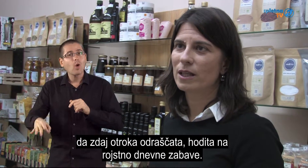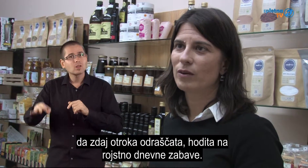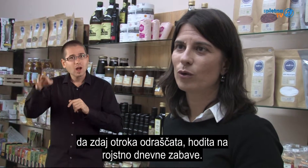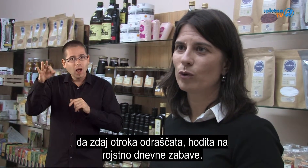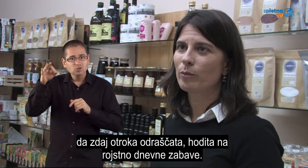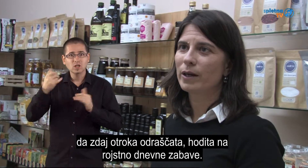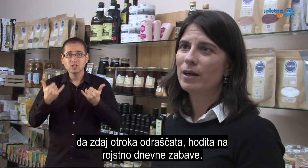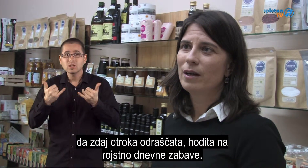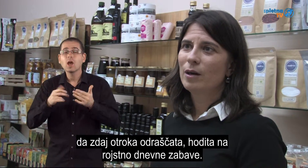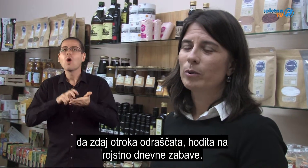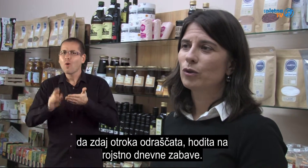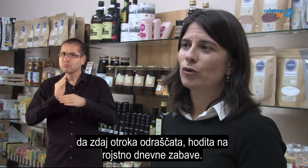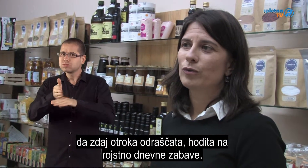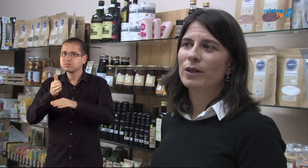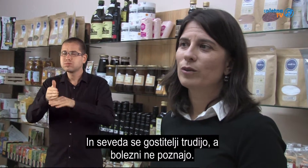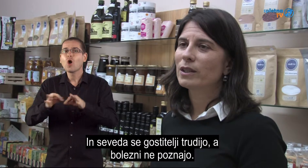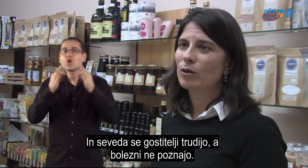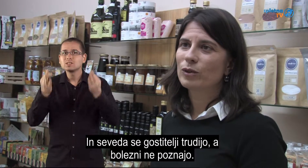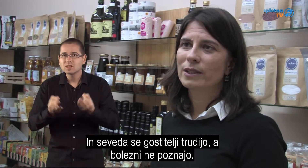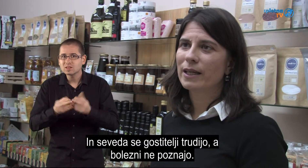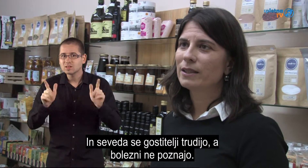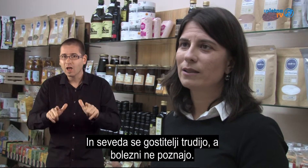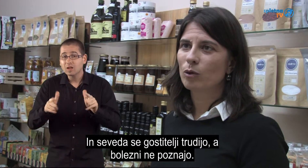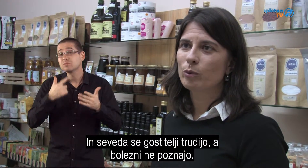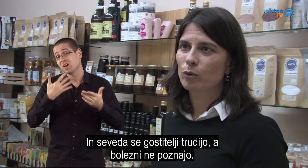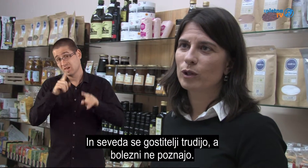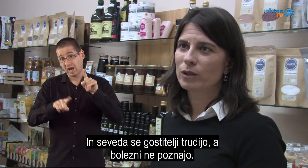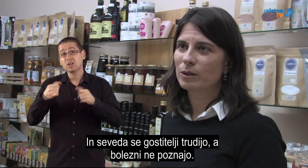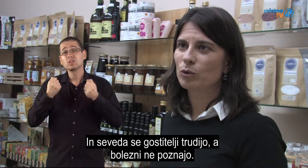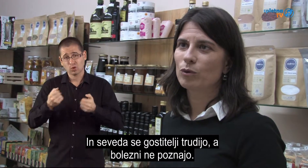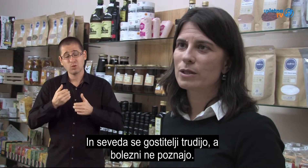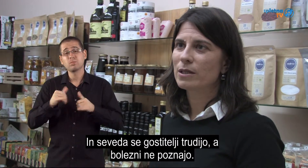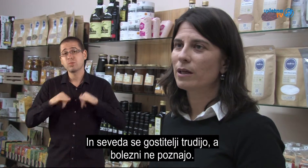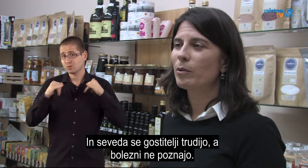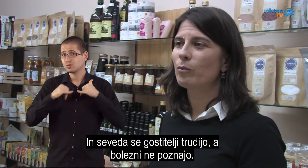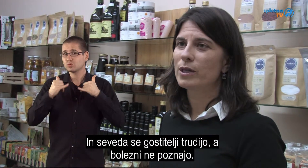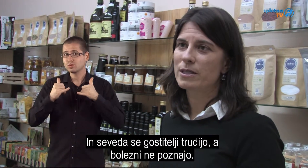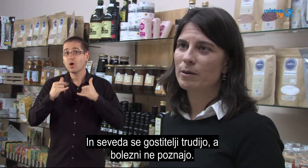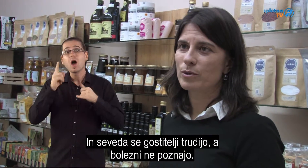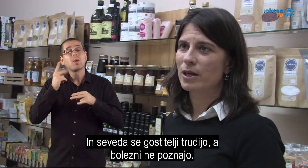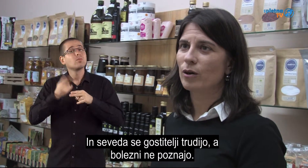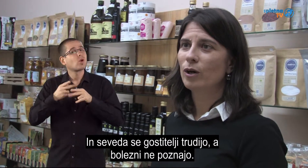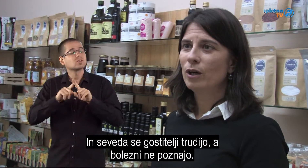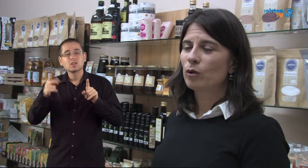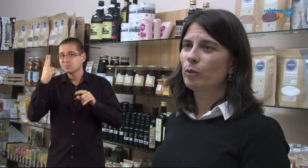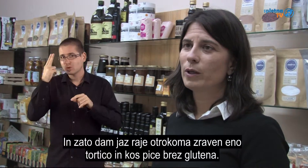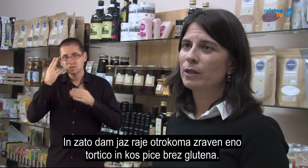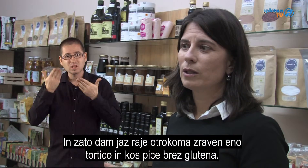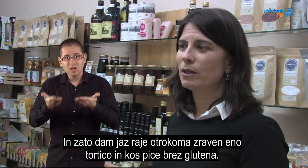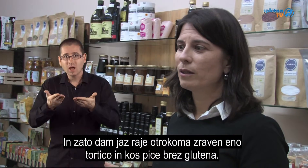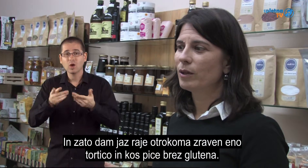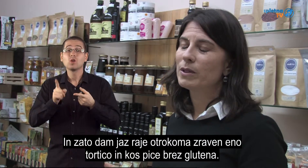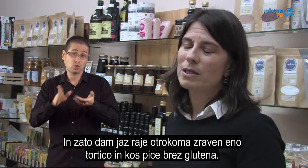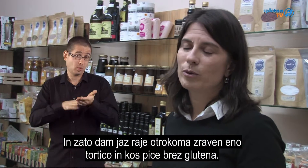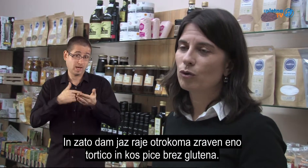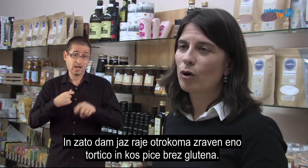rojsne dneve in tako naprej, pač enostavno, eni se zelo potrudijo, recimo tudi gostiteli, ampak bolezni ne poznajo. To pomeni,